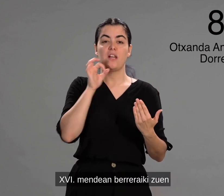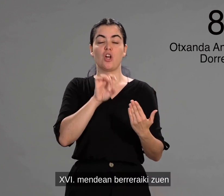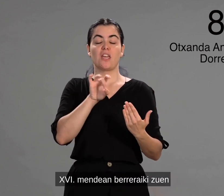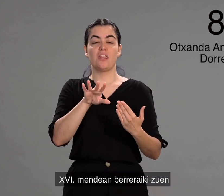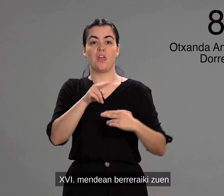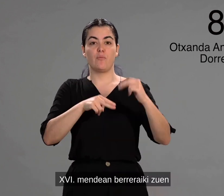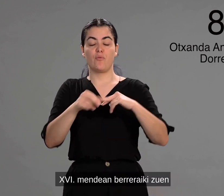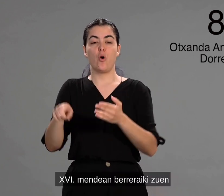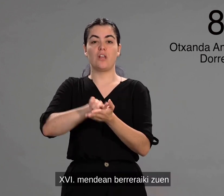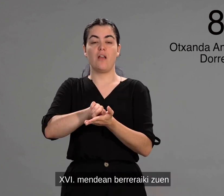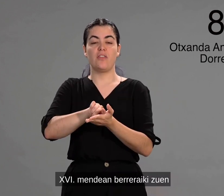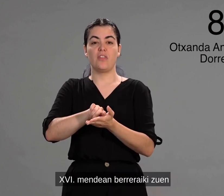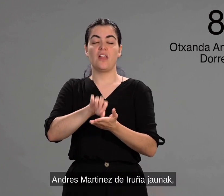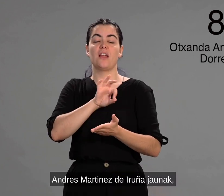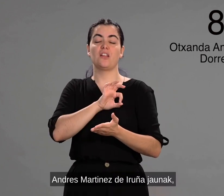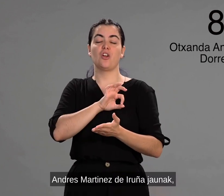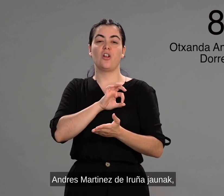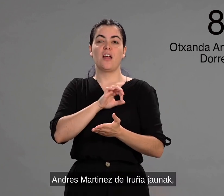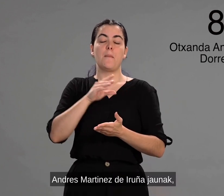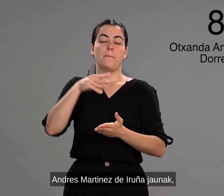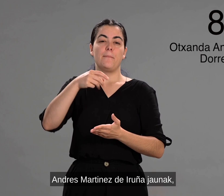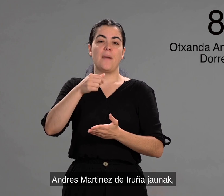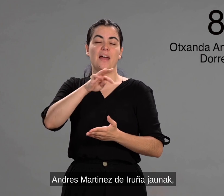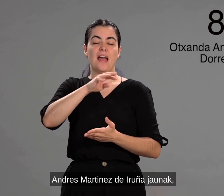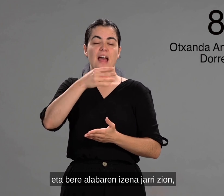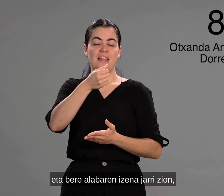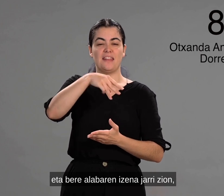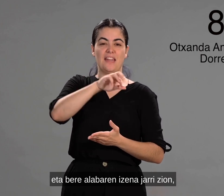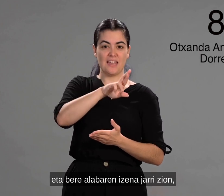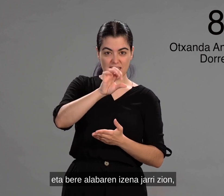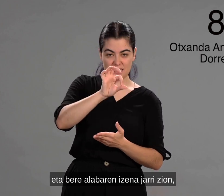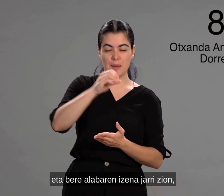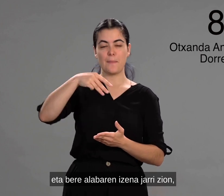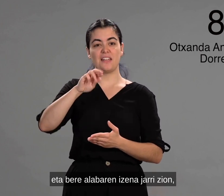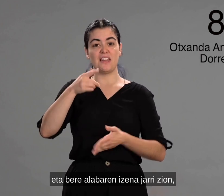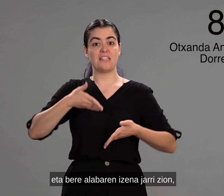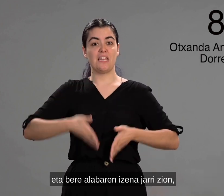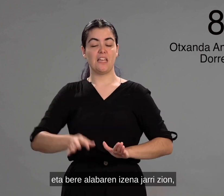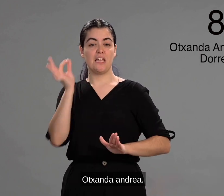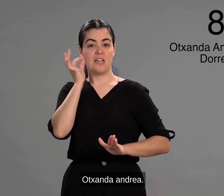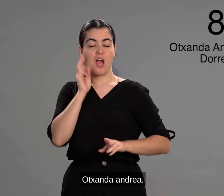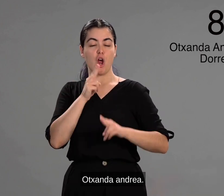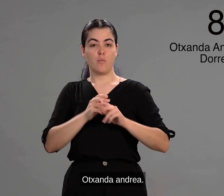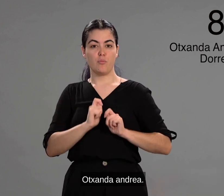garren mendean berreraikizuen Andres Martínez de Iruña jaunak, eta bere alabaren izena jarrizion. Ochanda andrea.